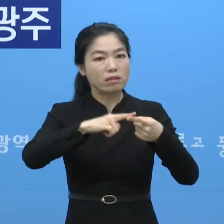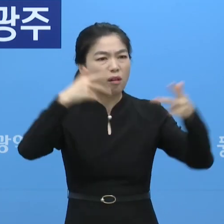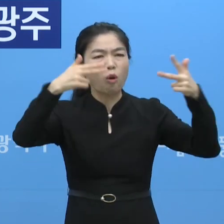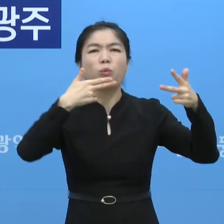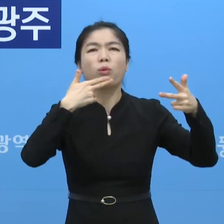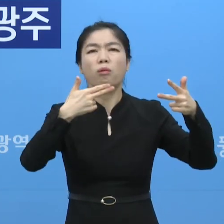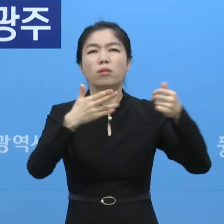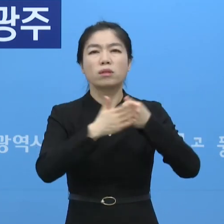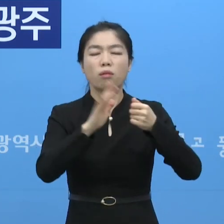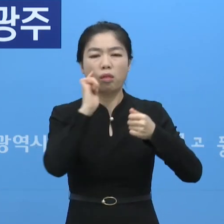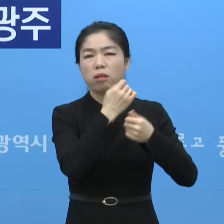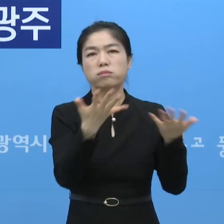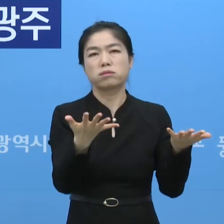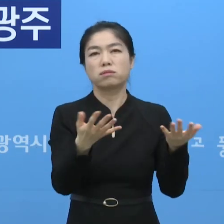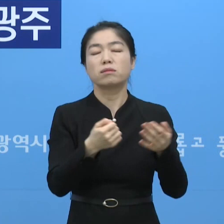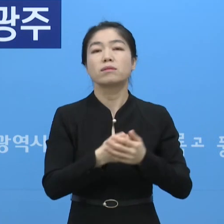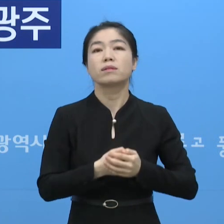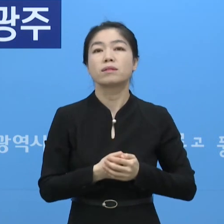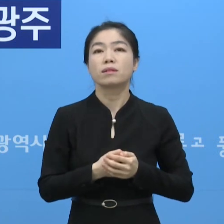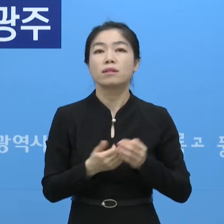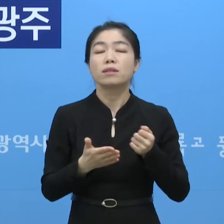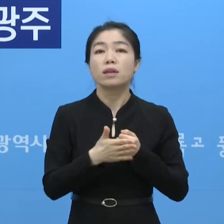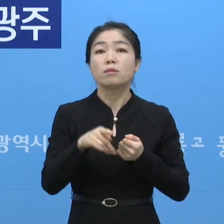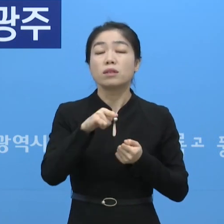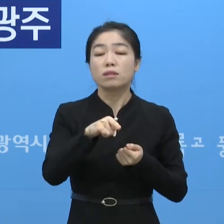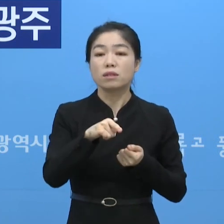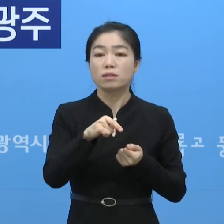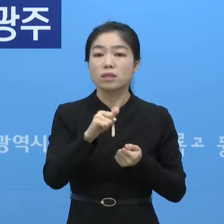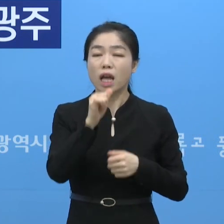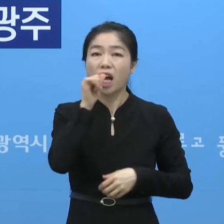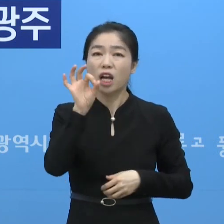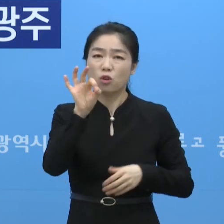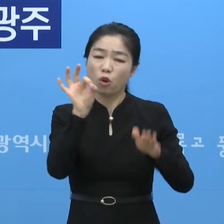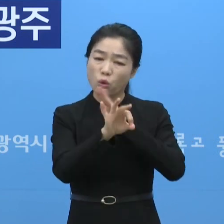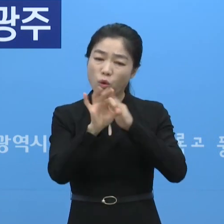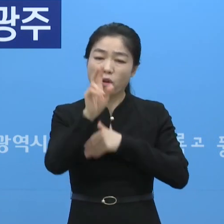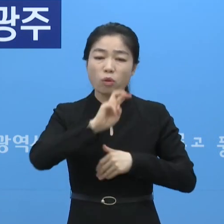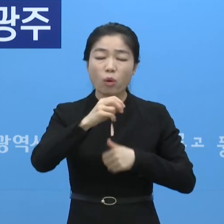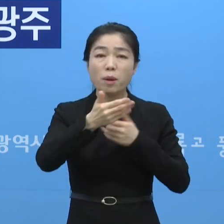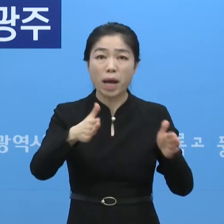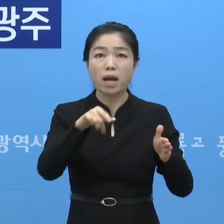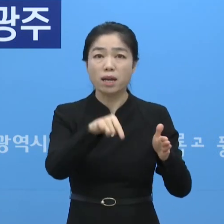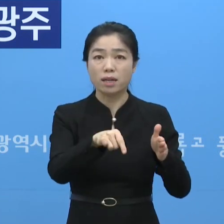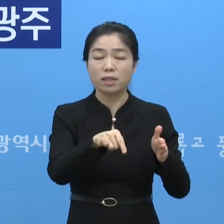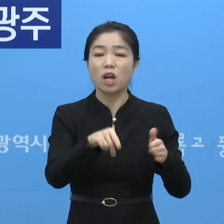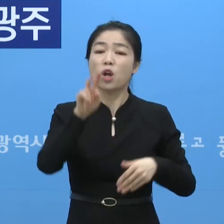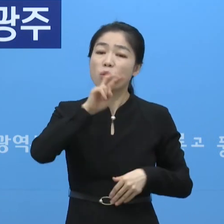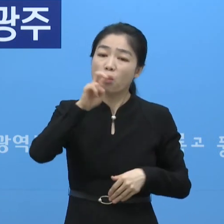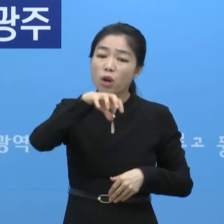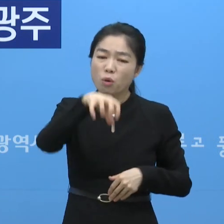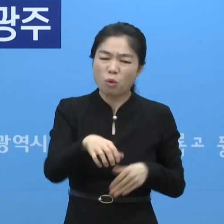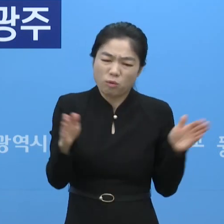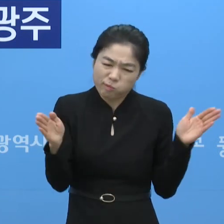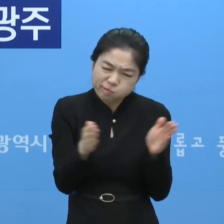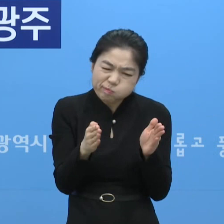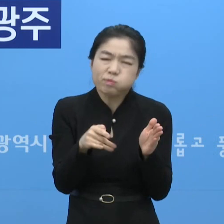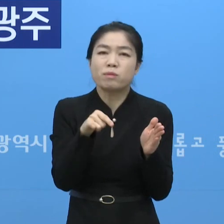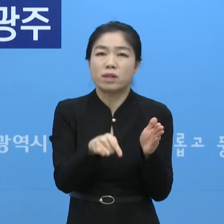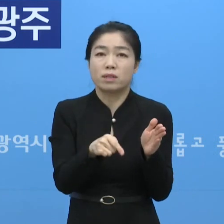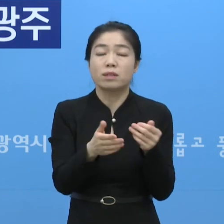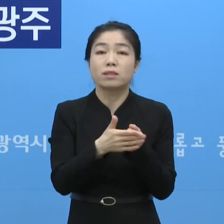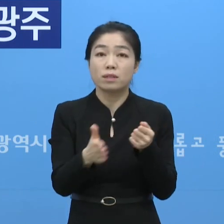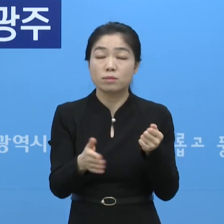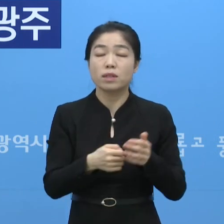확인이 어려웠습니다. 그래서 아무래도 동전노래방 같은 경우는 노래 부르는 공간이 좁기